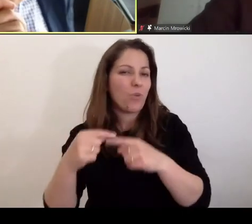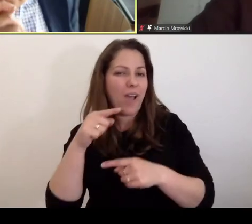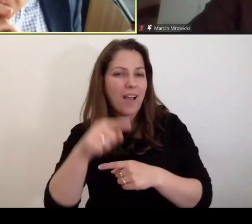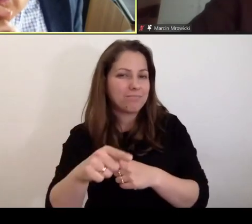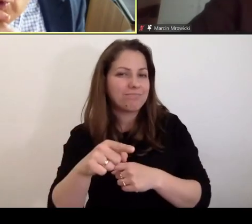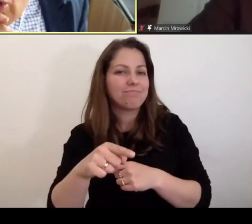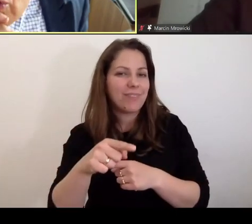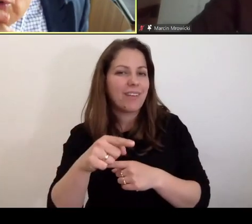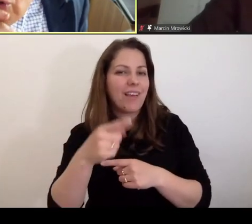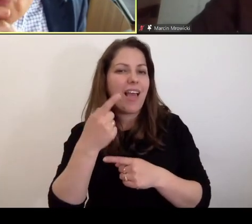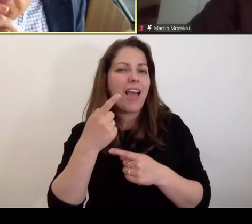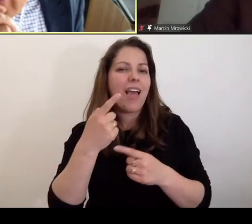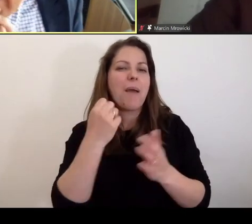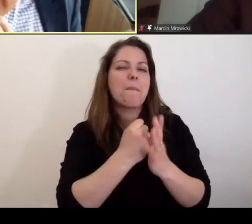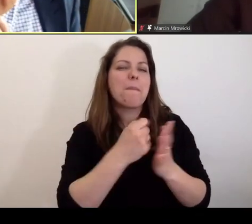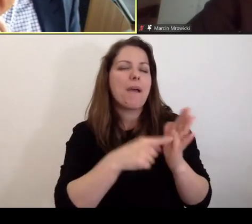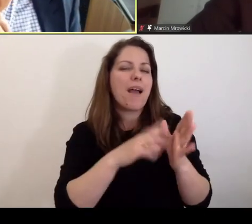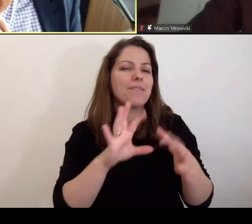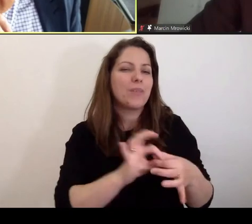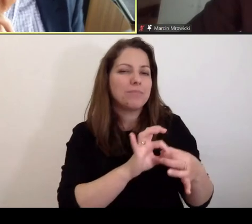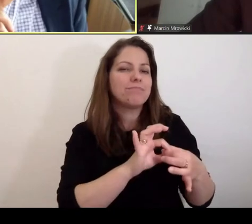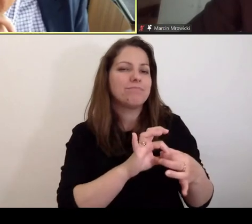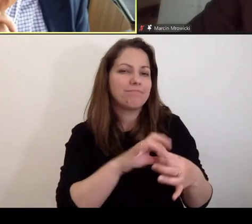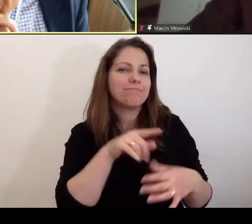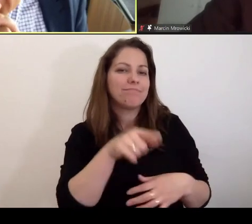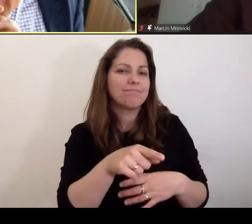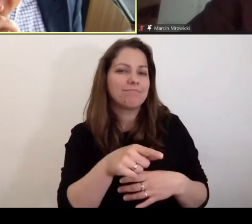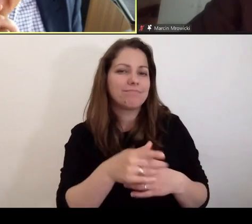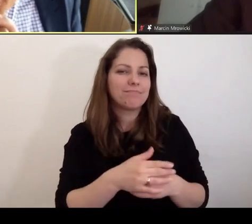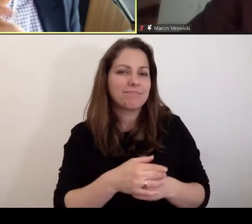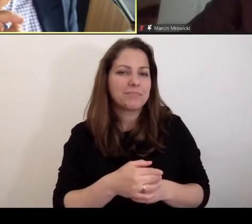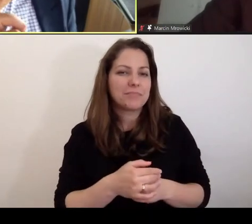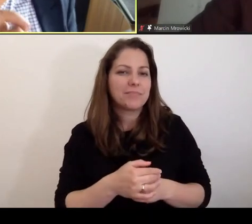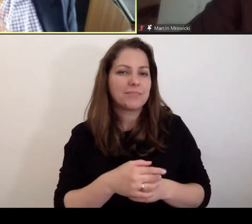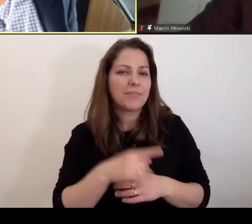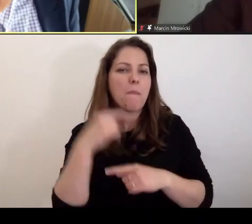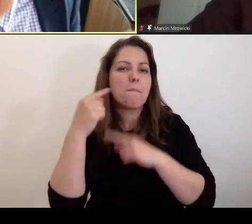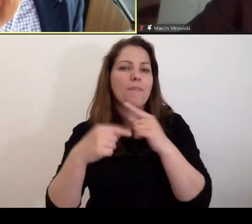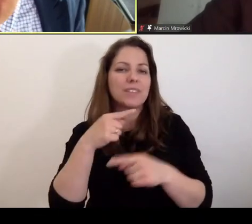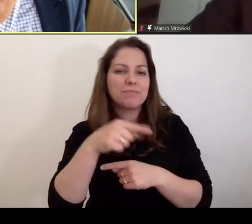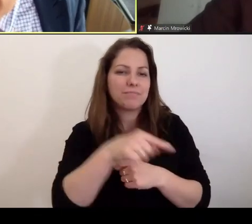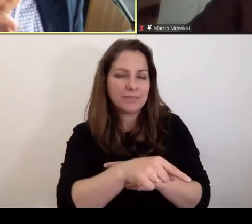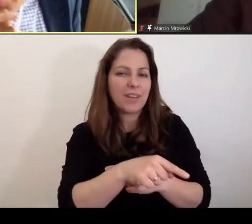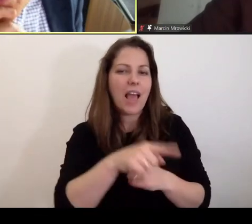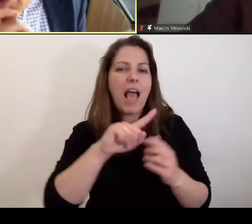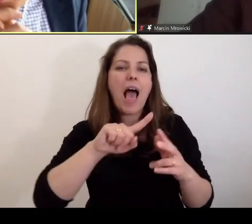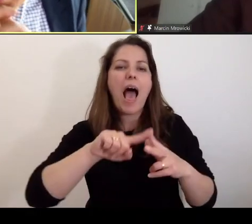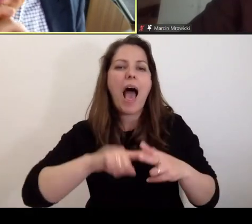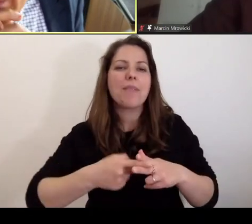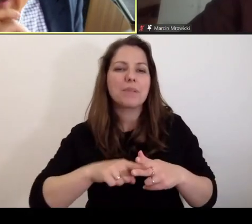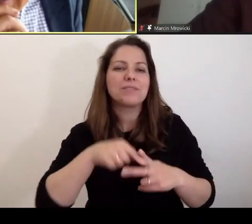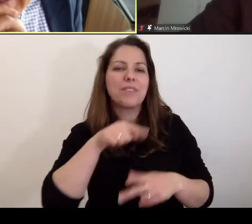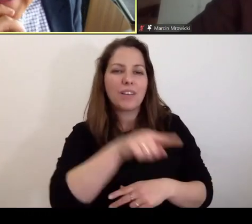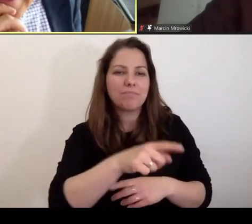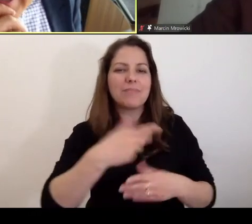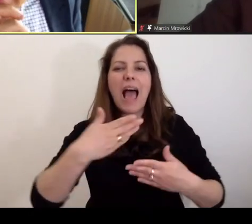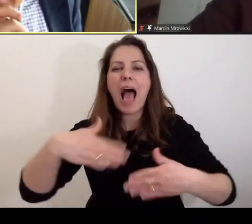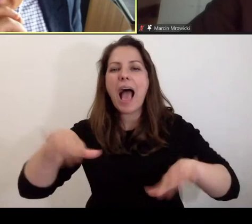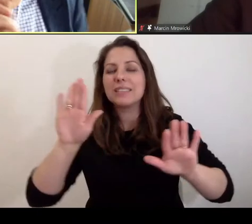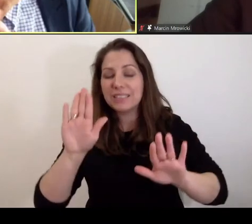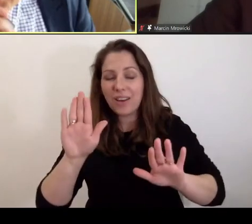dwuistancyjną kontrolą sądową i czasem, w sposób otwórzającym postępowaniu administracyjnym po złożeniu wniosku o Azylowego.